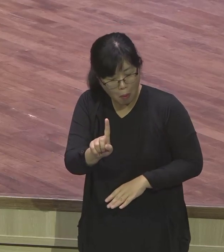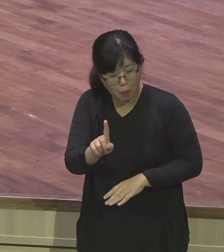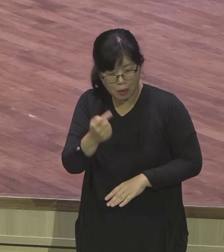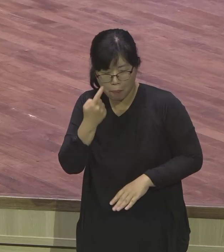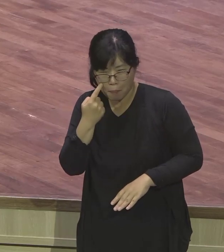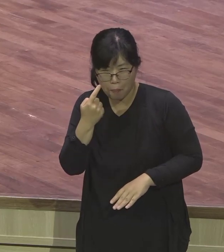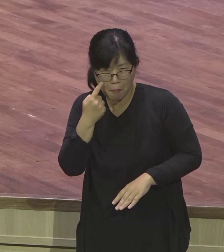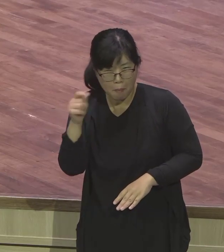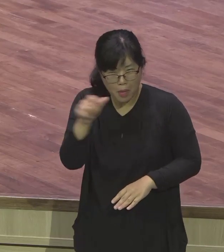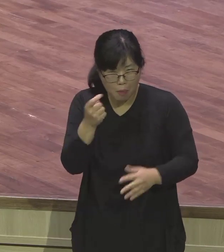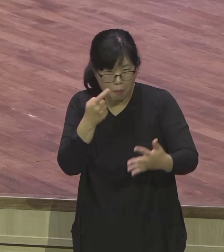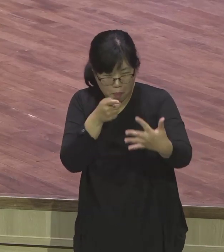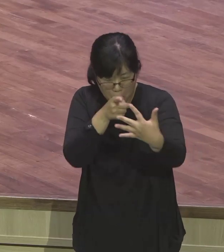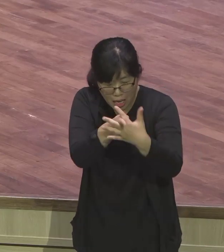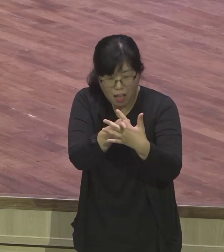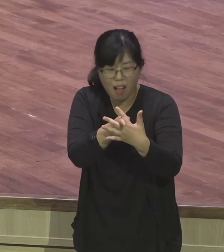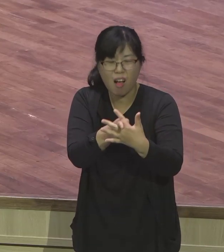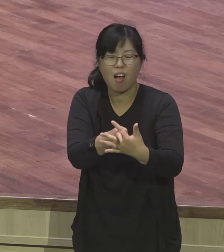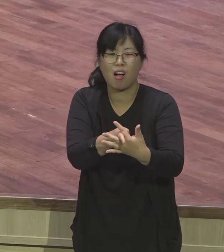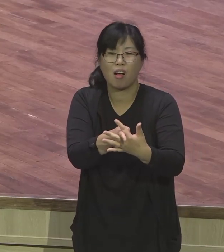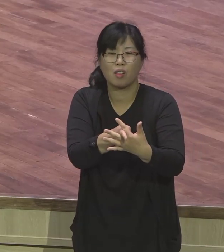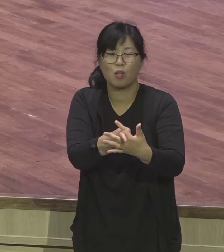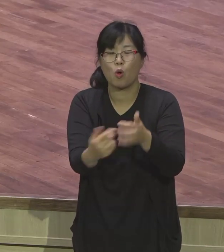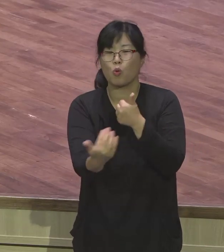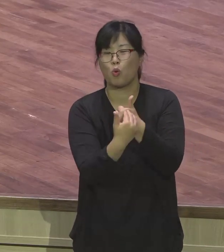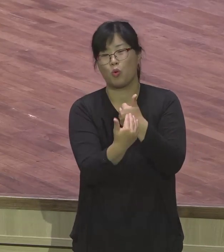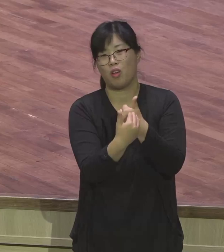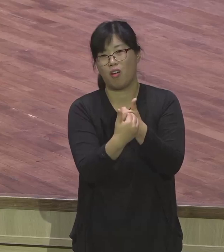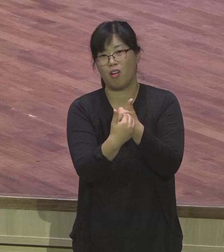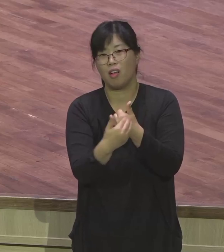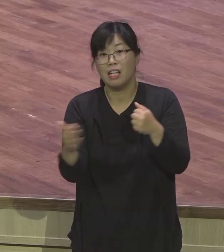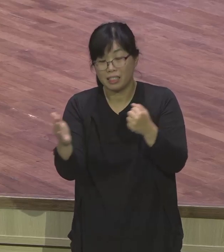바울은 마귀에게 틈을 주지 말라고 우리에게 겁면하고 있어요